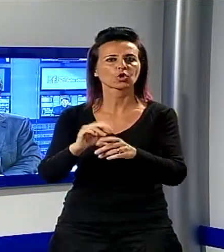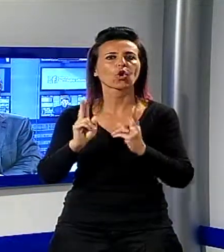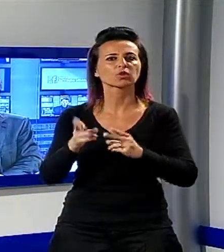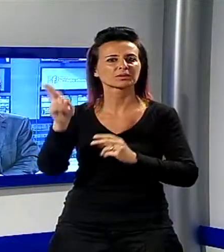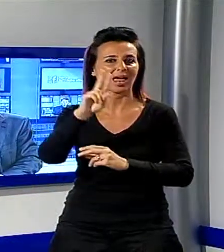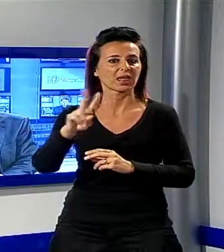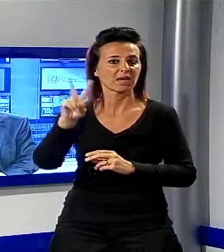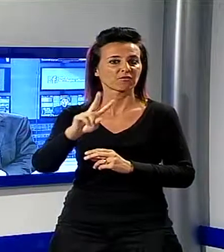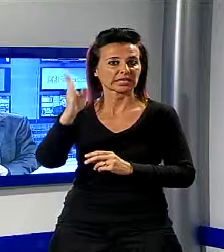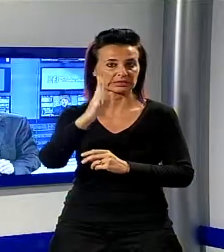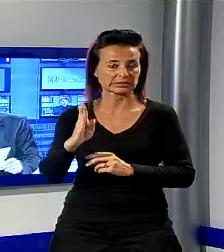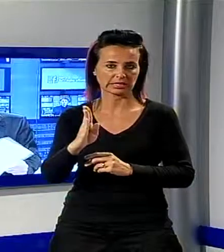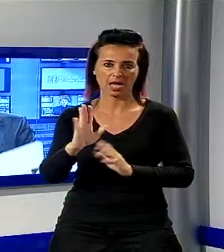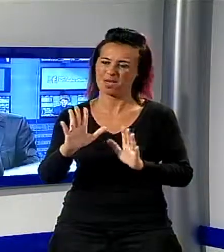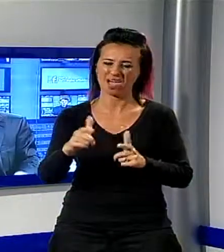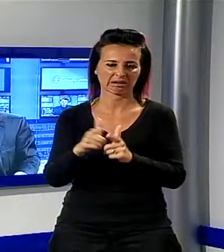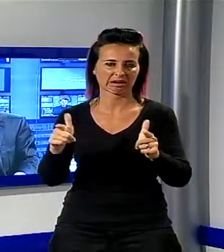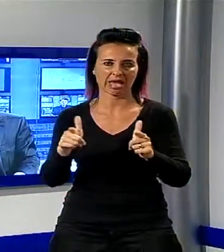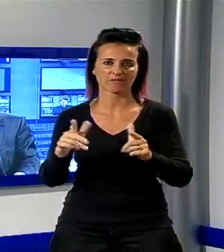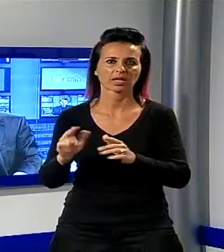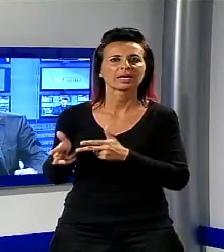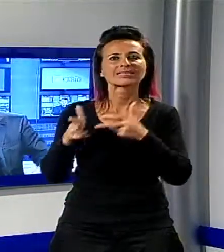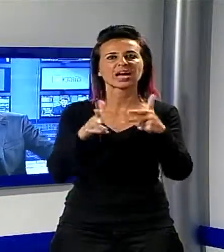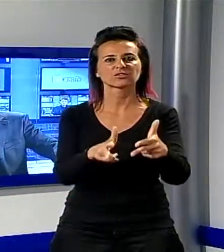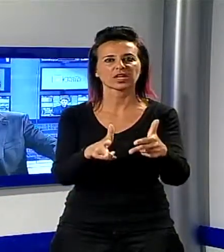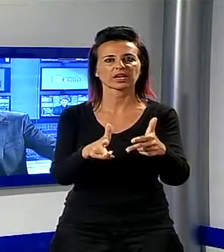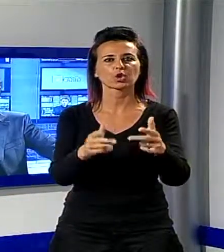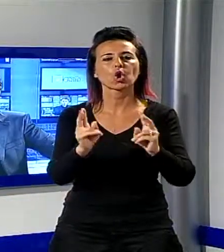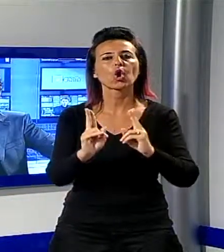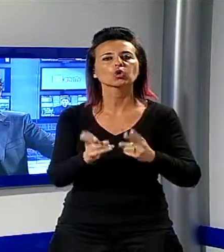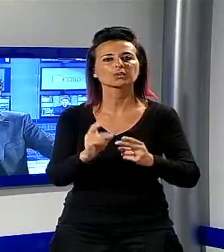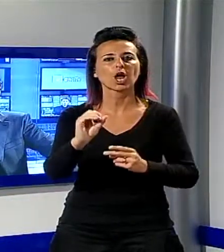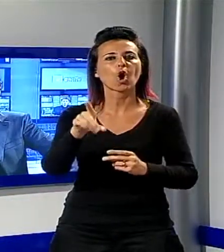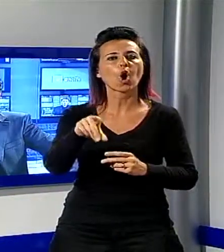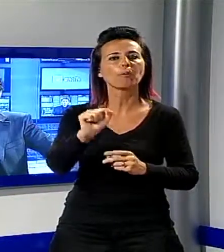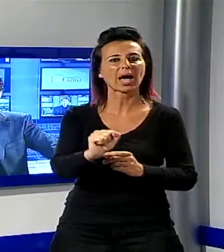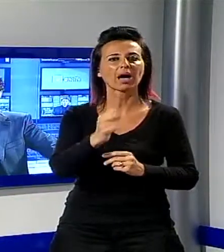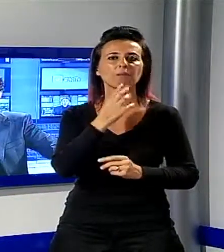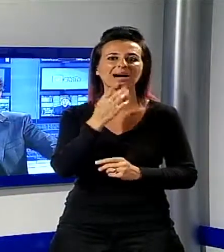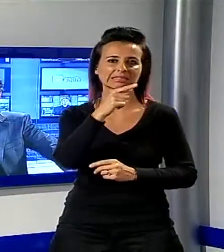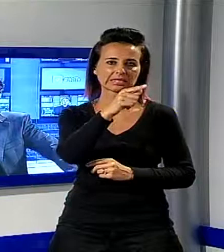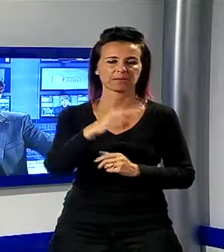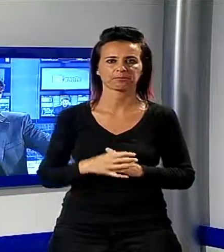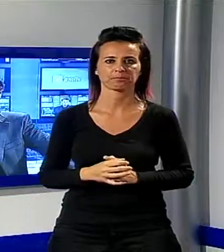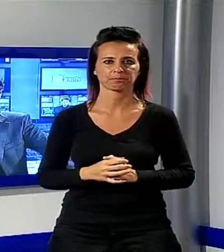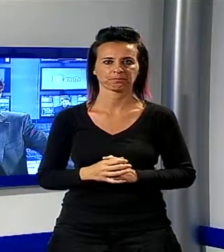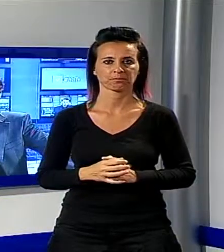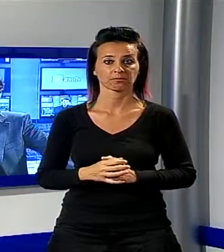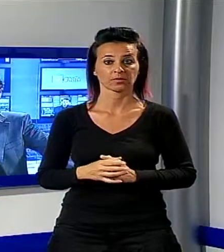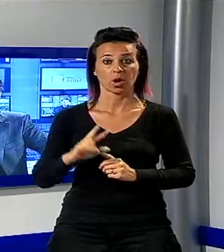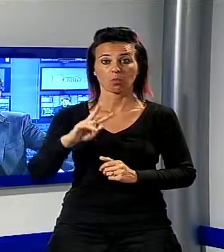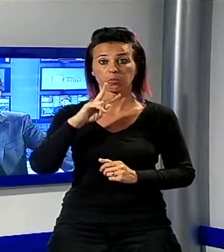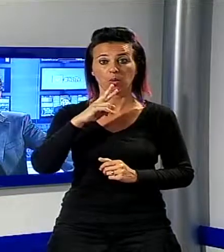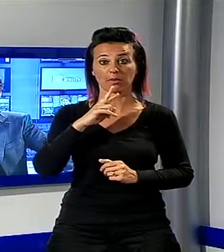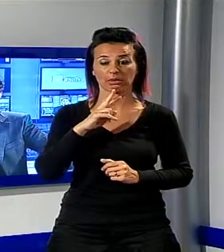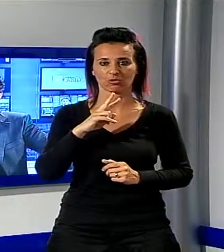trasferito all'Opa di Massa. Pomeriggio a dir poco movimentato, a Lido di Camaiore,